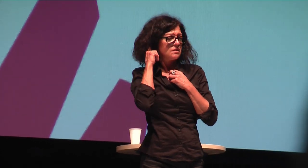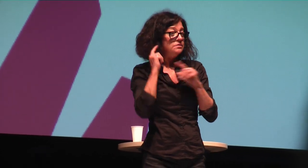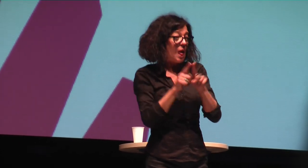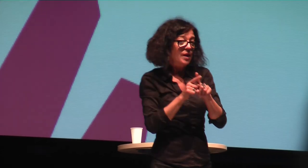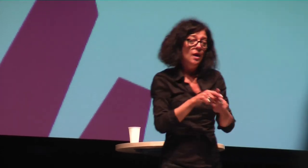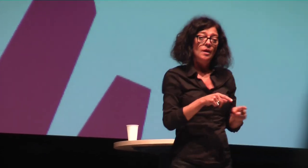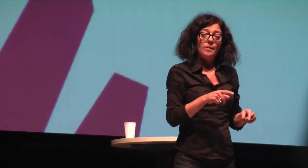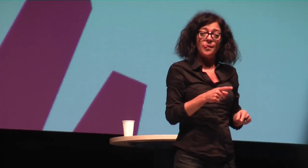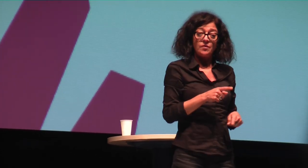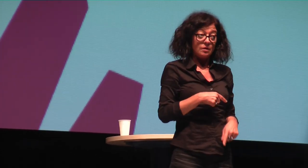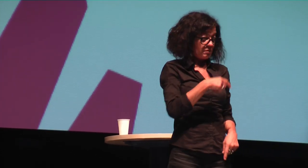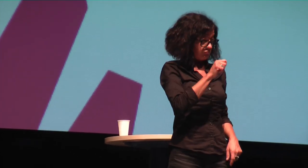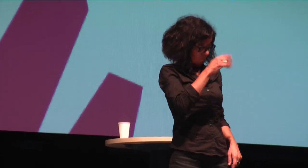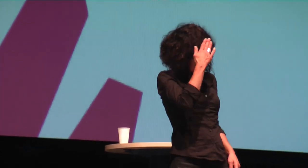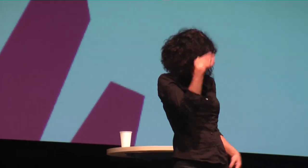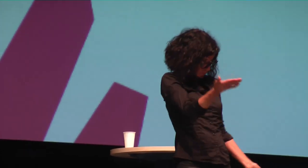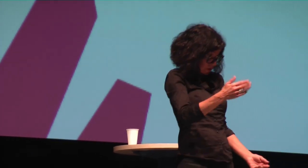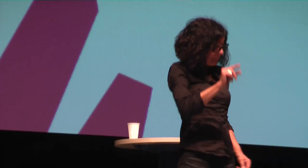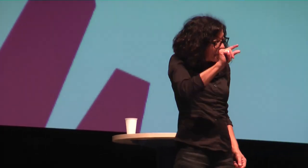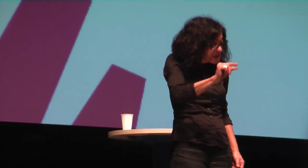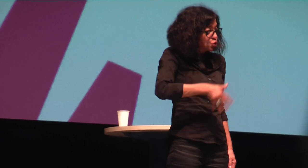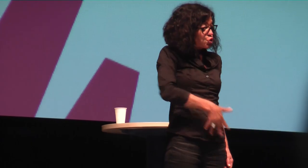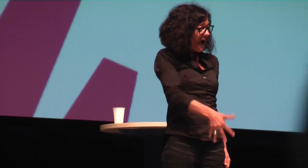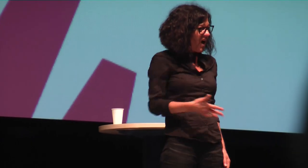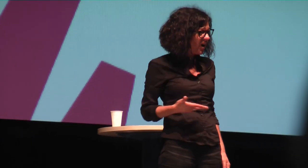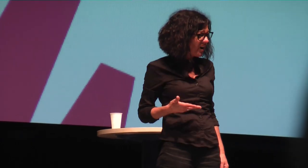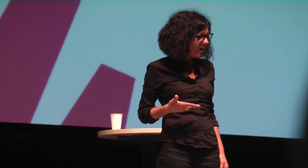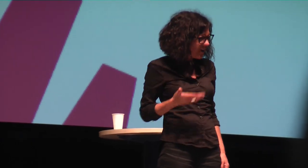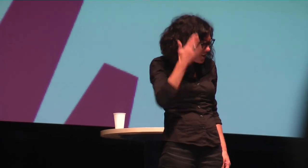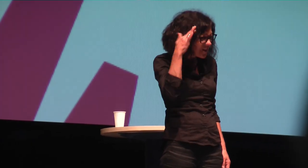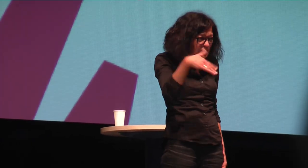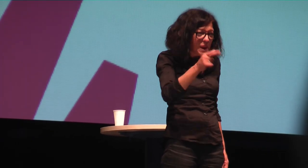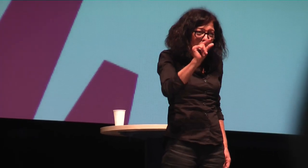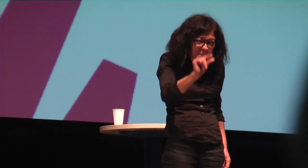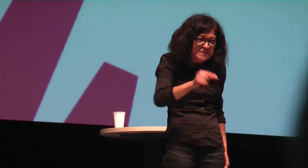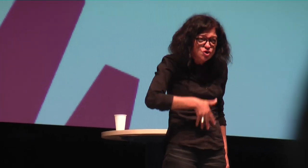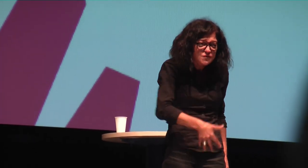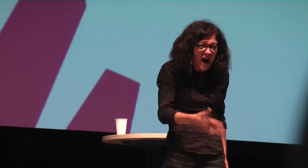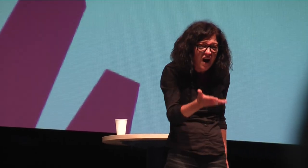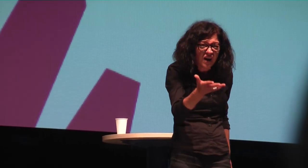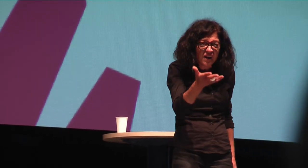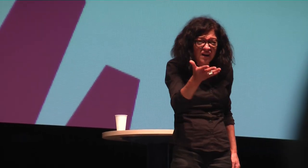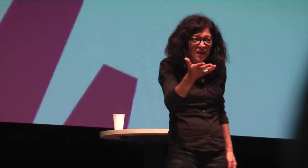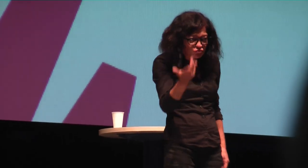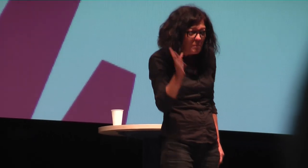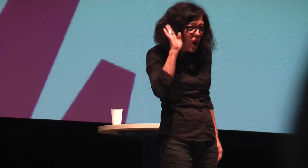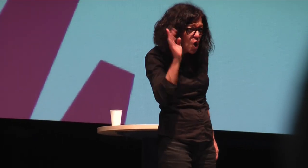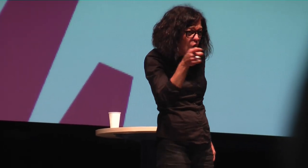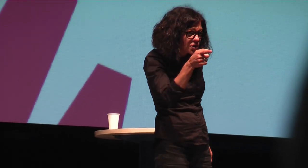verstanden? Das gibt es nicht. Man kann ja auch nicht ein bisschen schwanger sein. Kennt jemand von euch jemanden, der schon mal ein